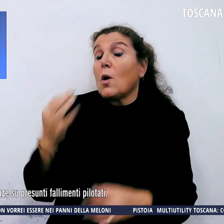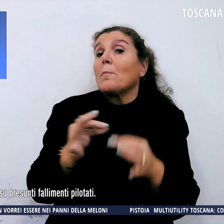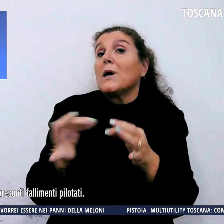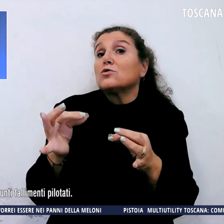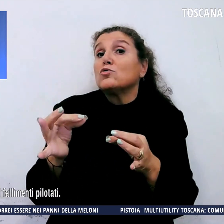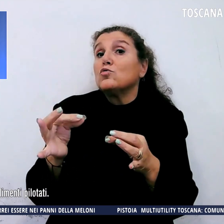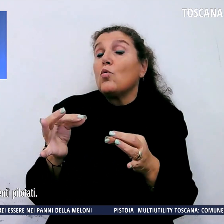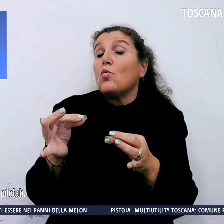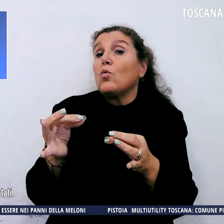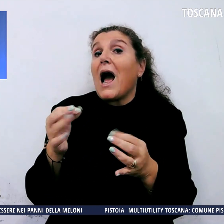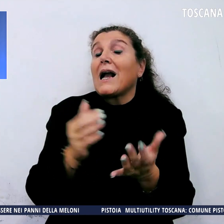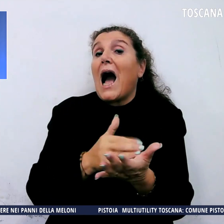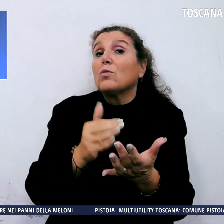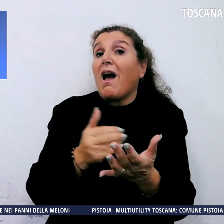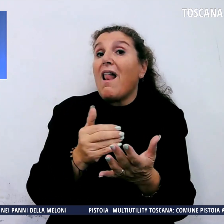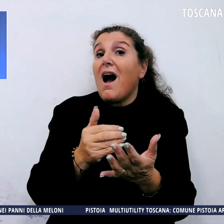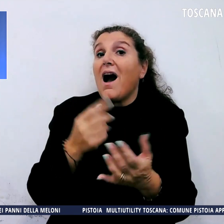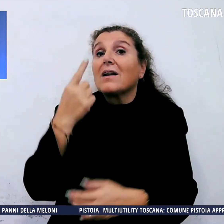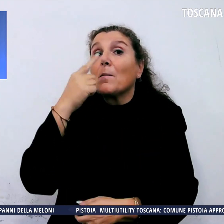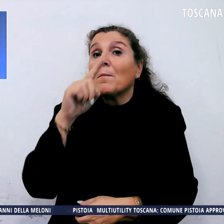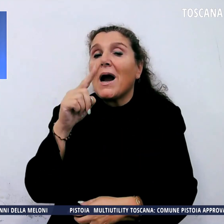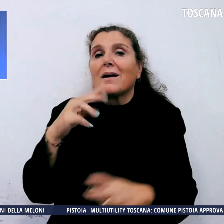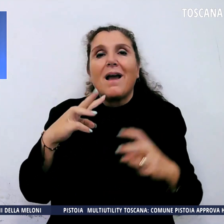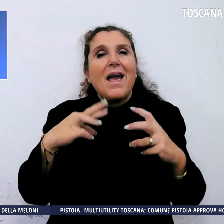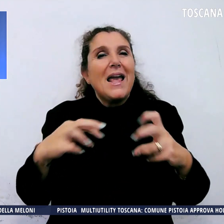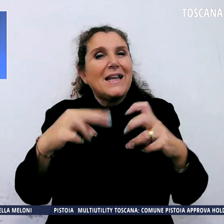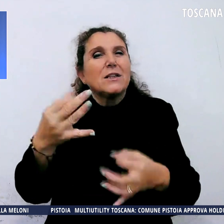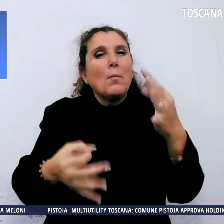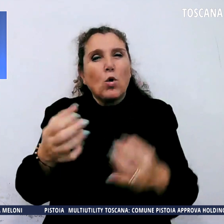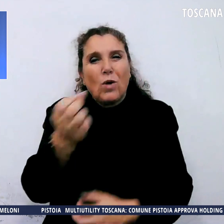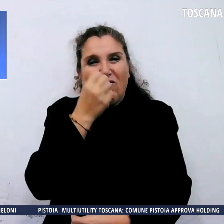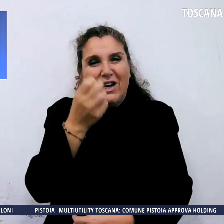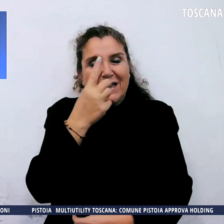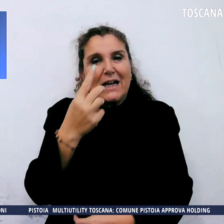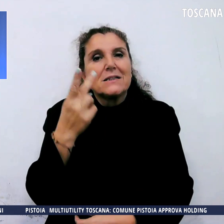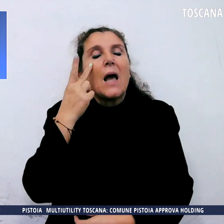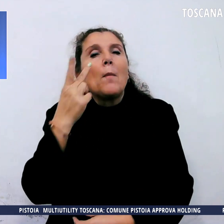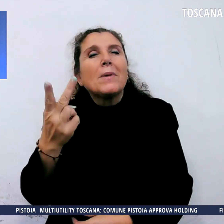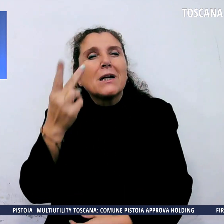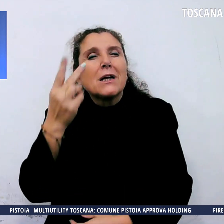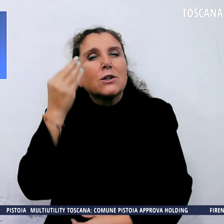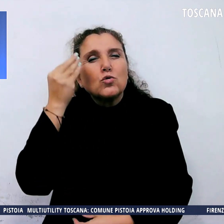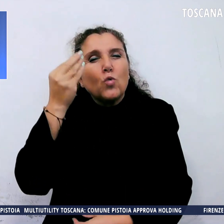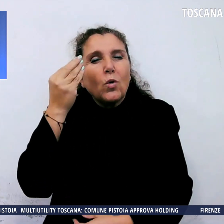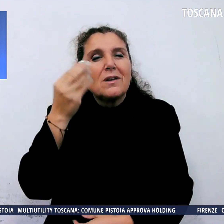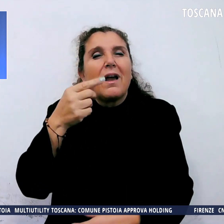cautelare nell'ambito dell'inchiesta della procura di Firenze su presunti fallimenti pilotati.